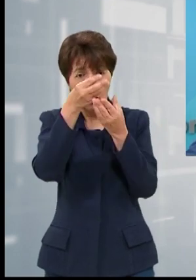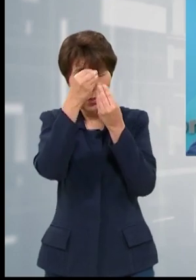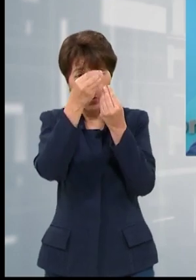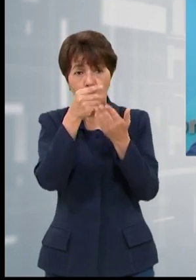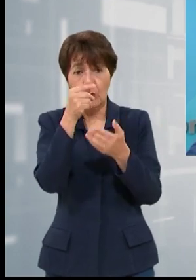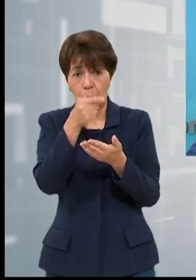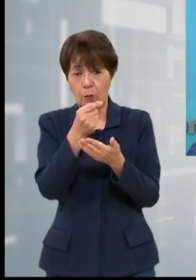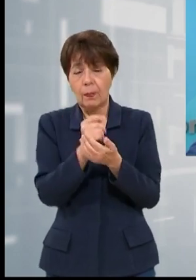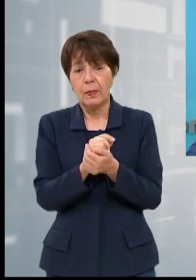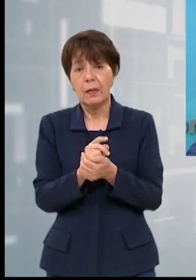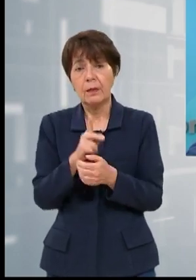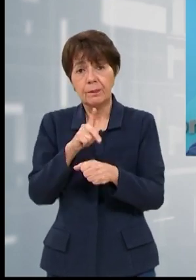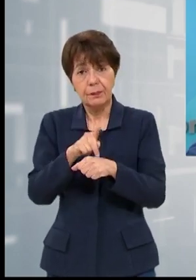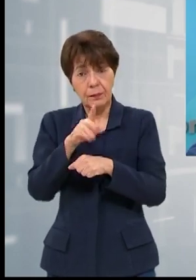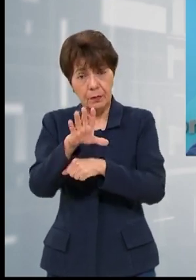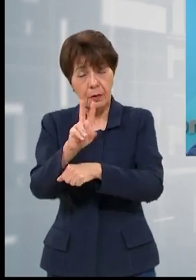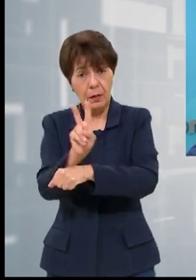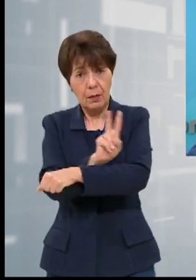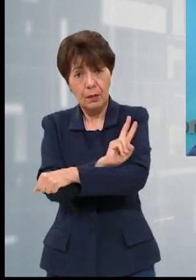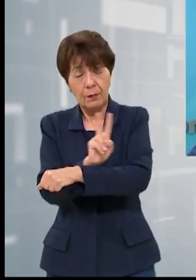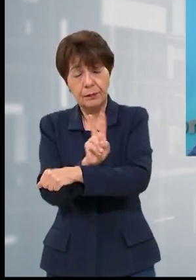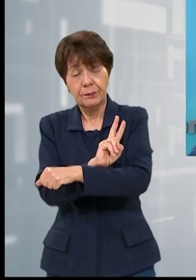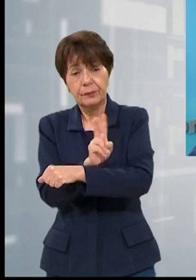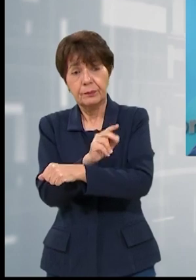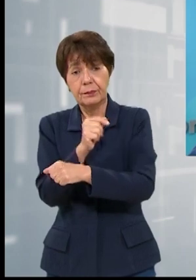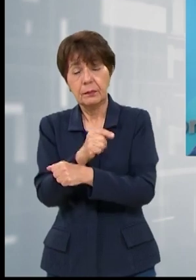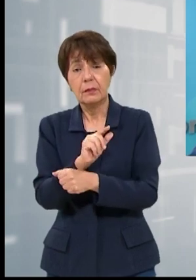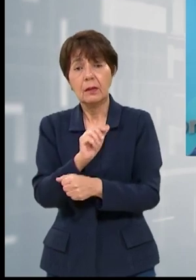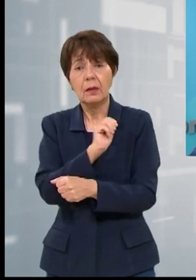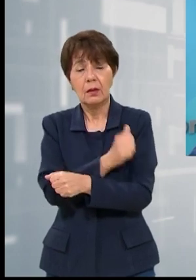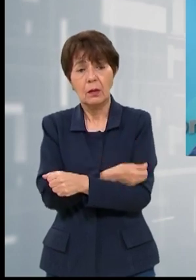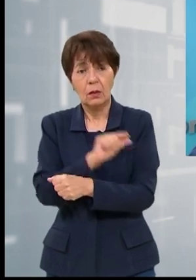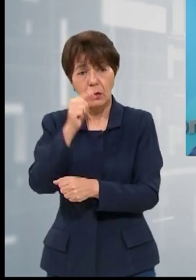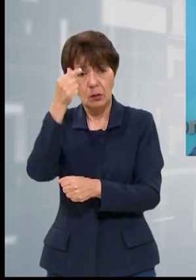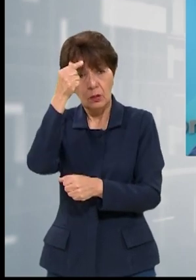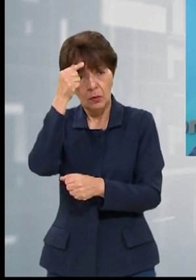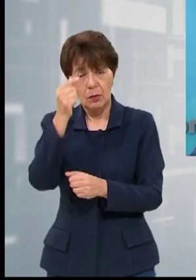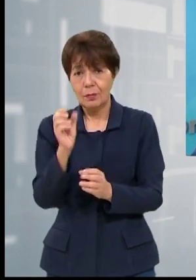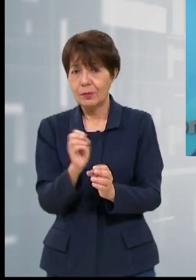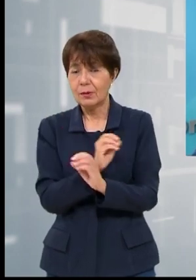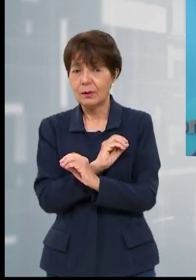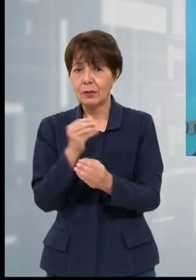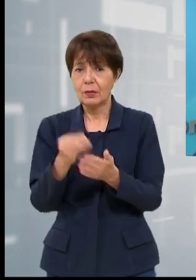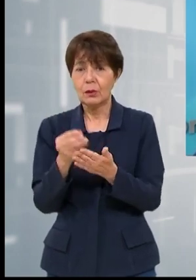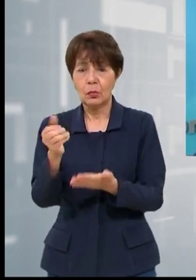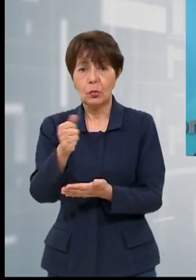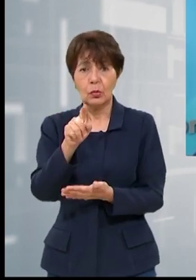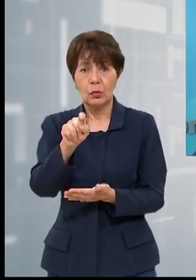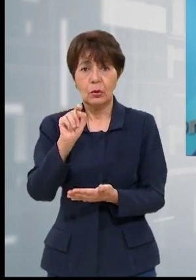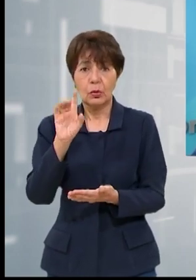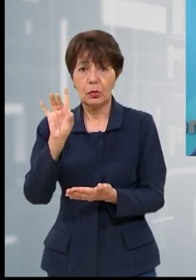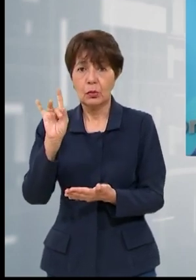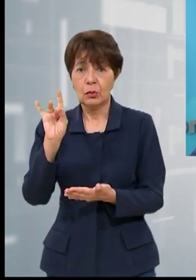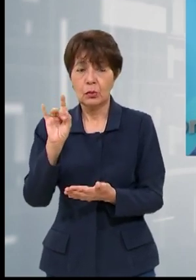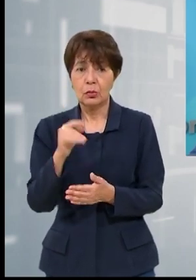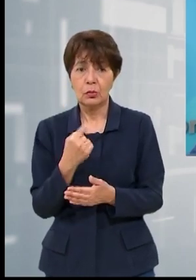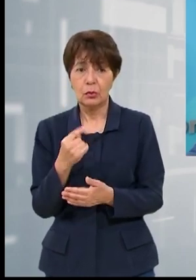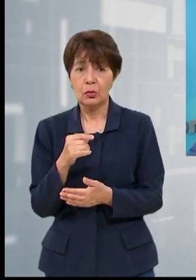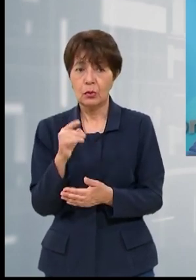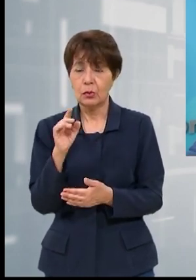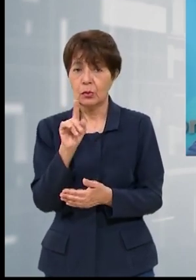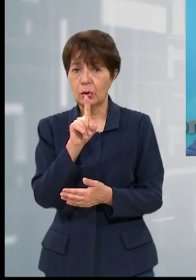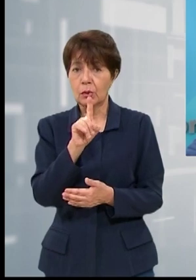plataformas virtuales del gobierno aparece como que no se recaudaron 118 sino solo 8,